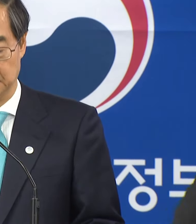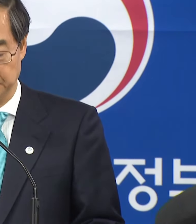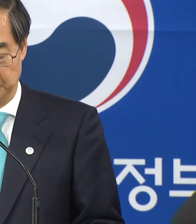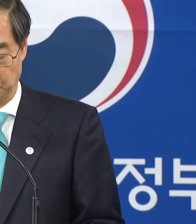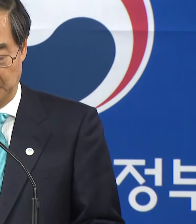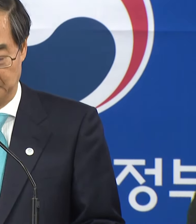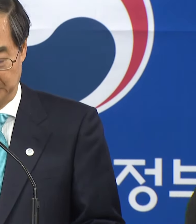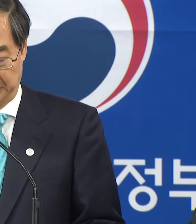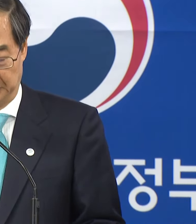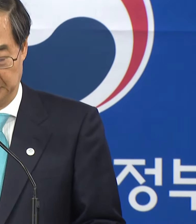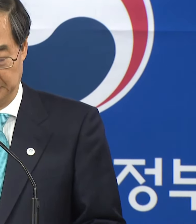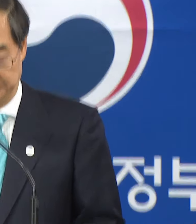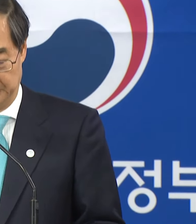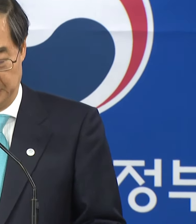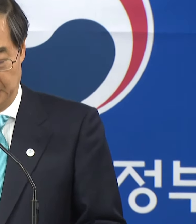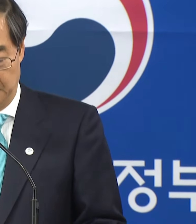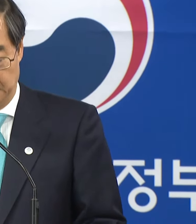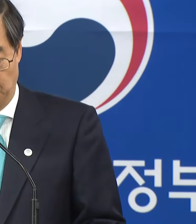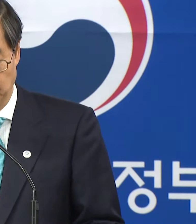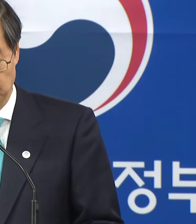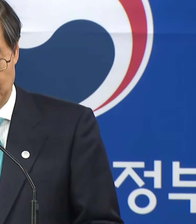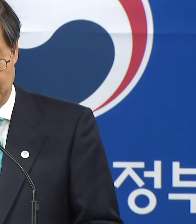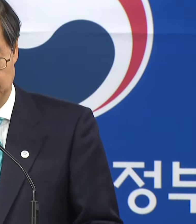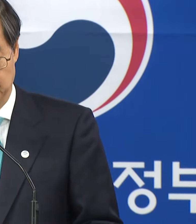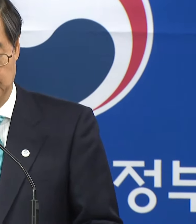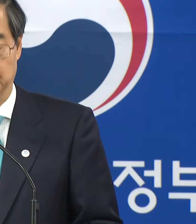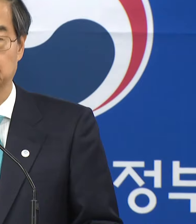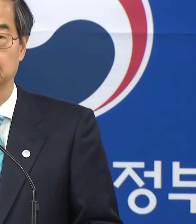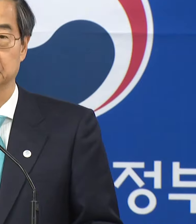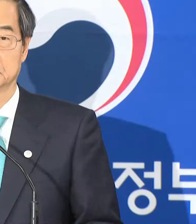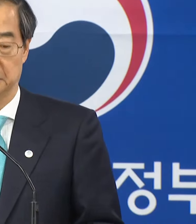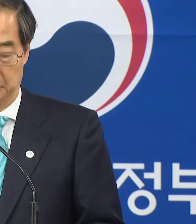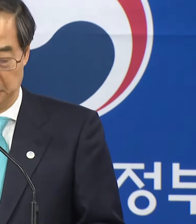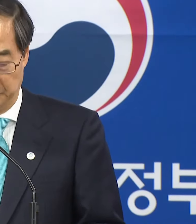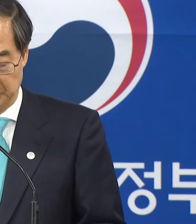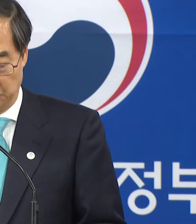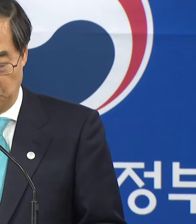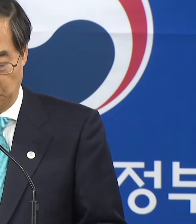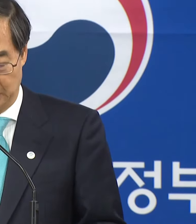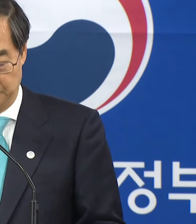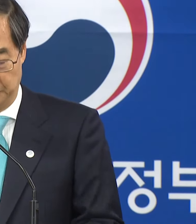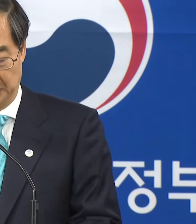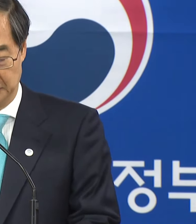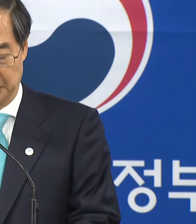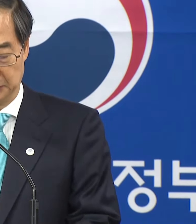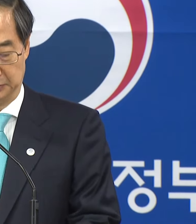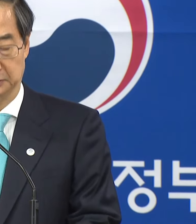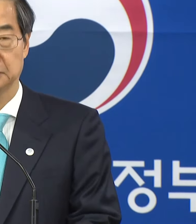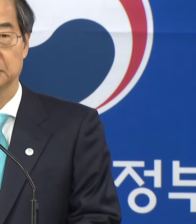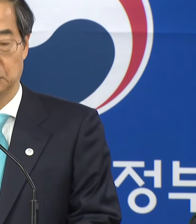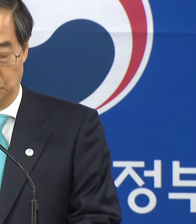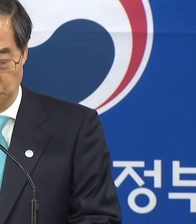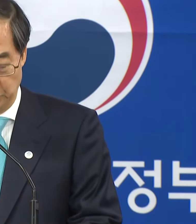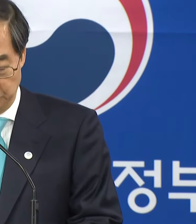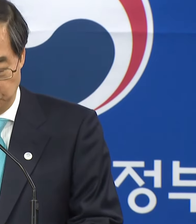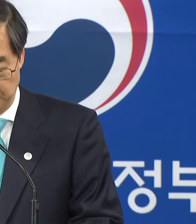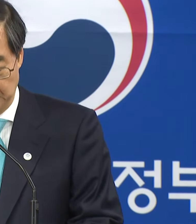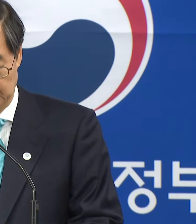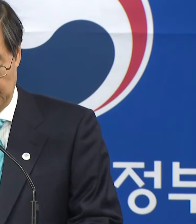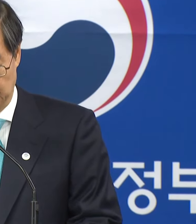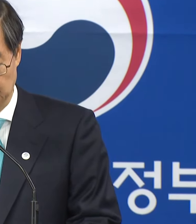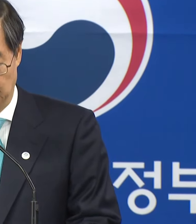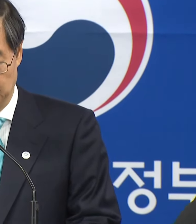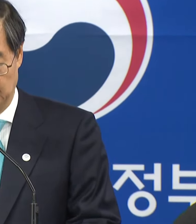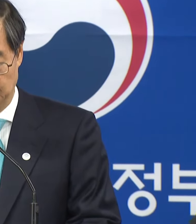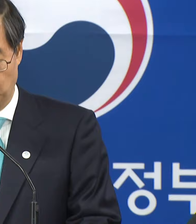입장을 말씀드리고자 합니다. 결론부터 말씀드리면 이번 양곡관리법 개정안은 우리